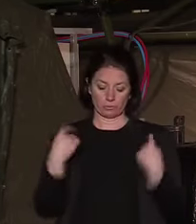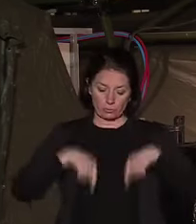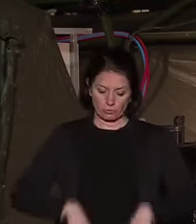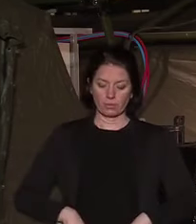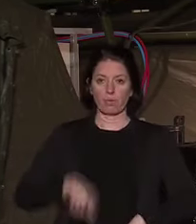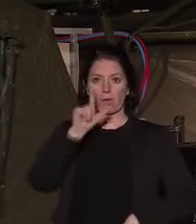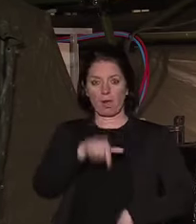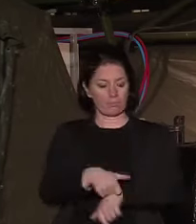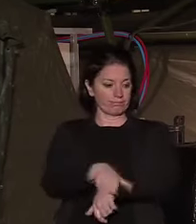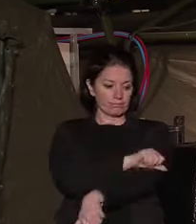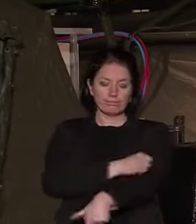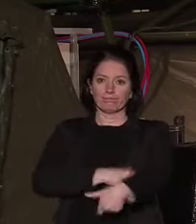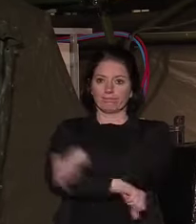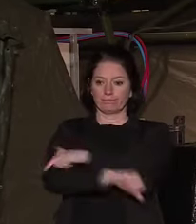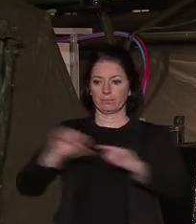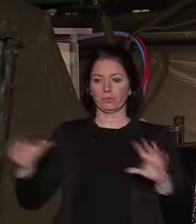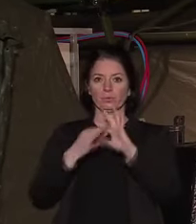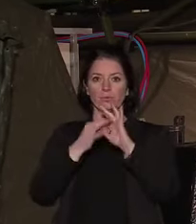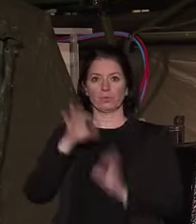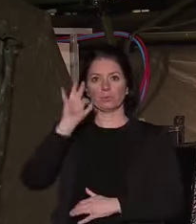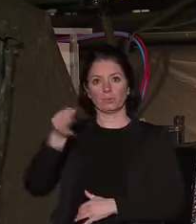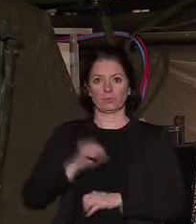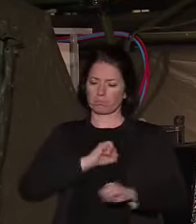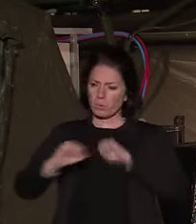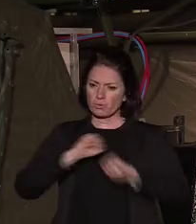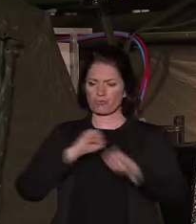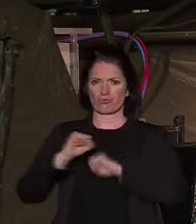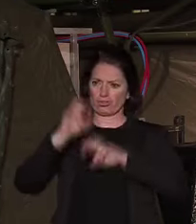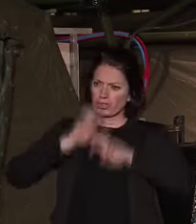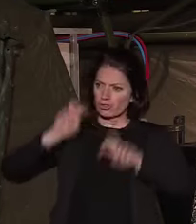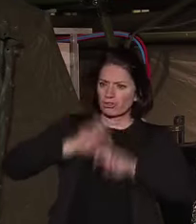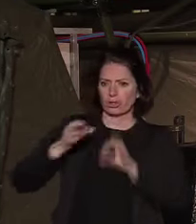la tâche, oeuvrant pour trouver les solutions et se battant.